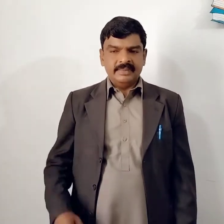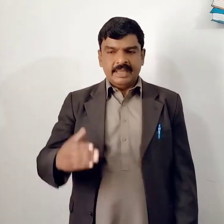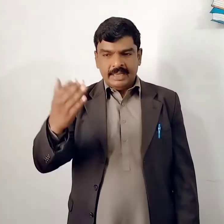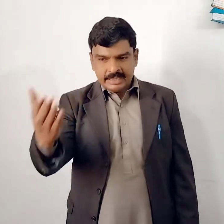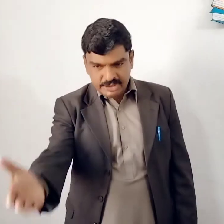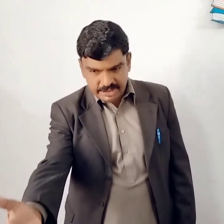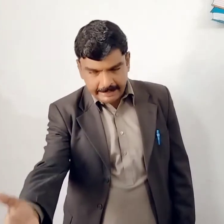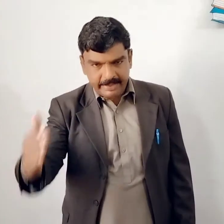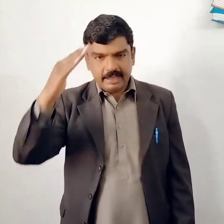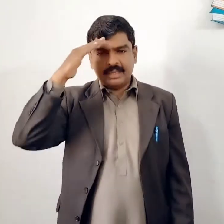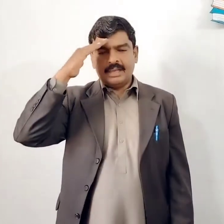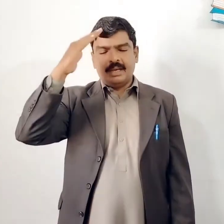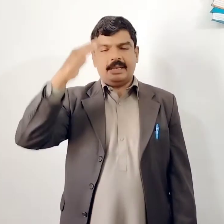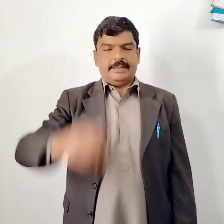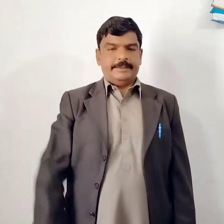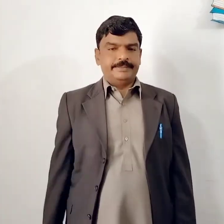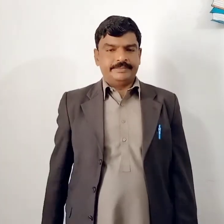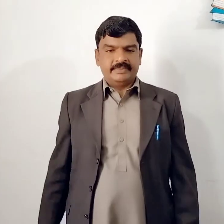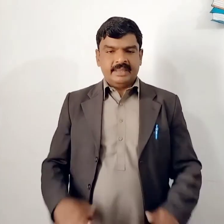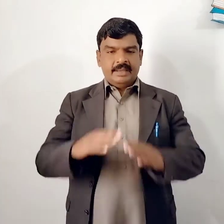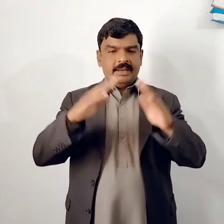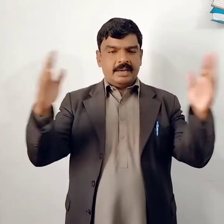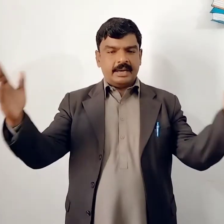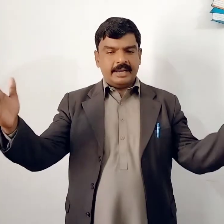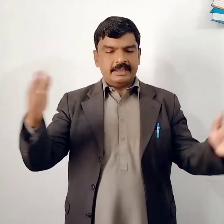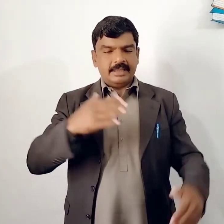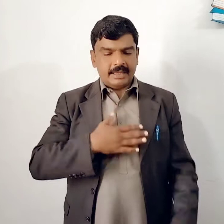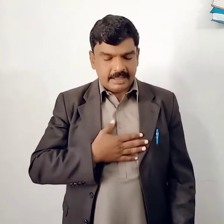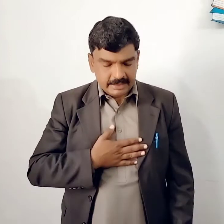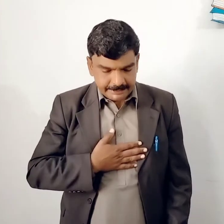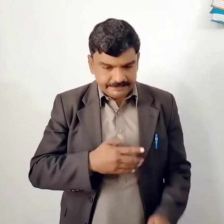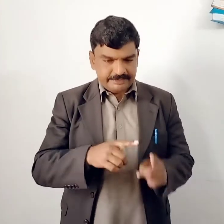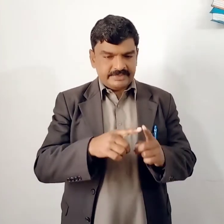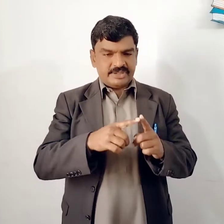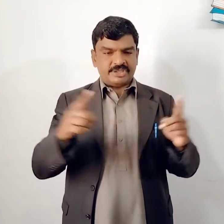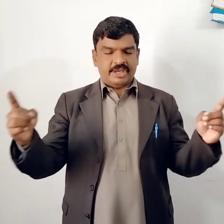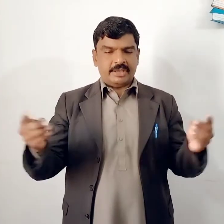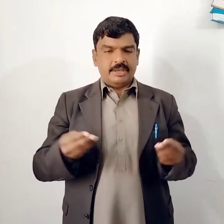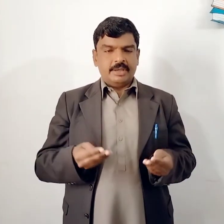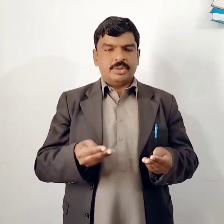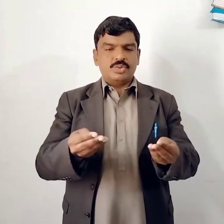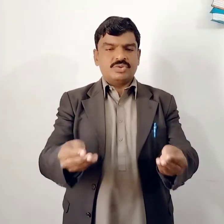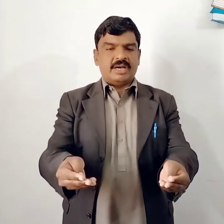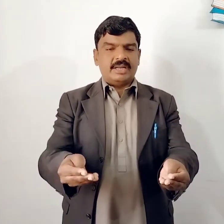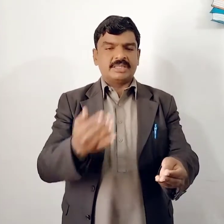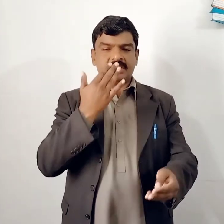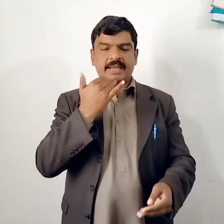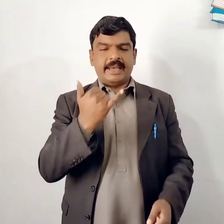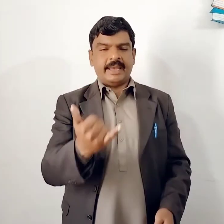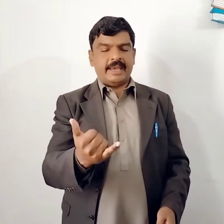جنابِ علی نہائے عدب سے گزارش ہے